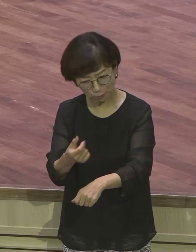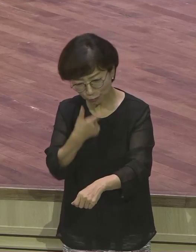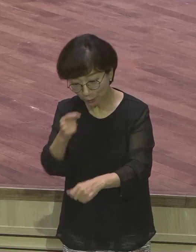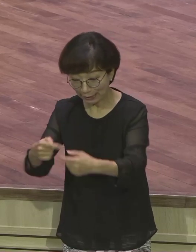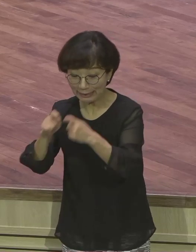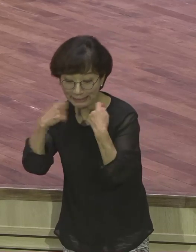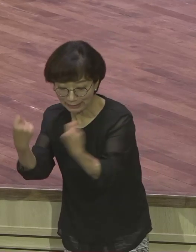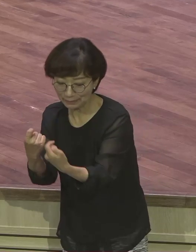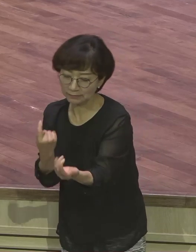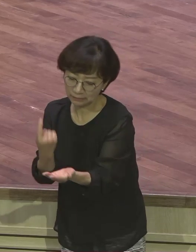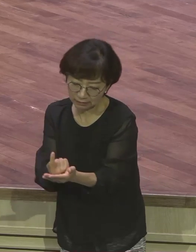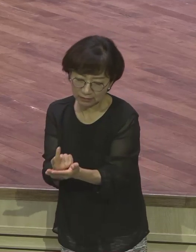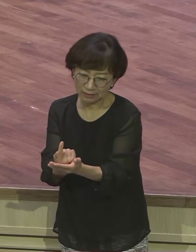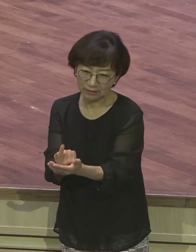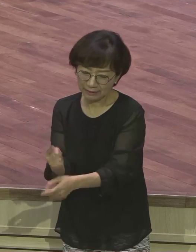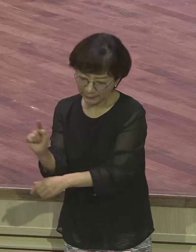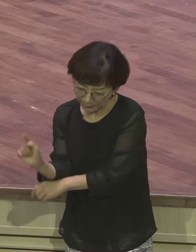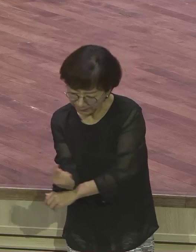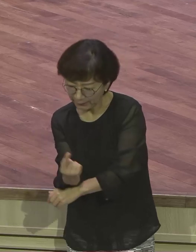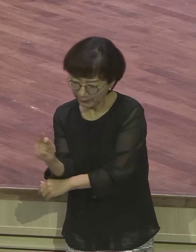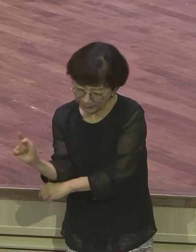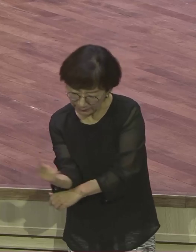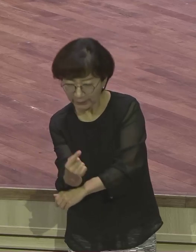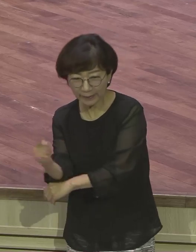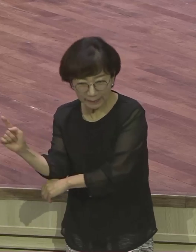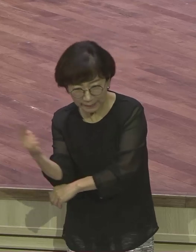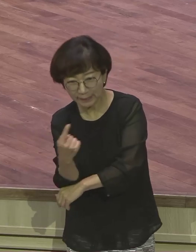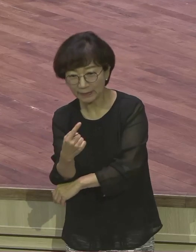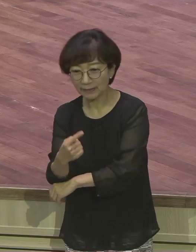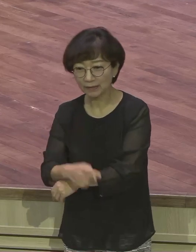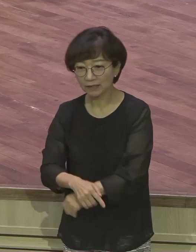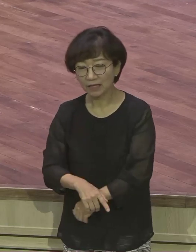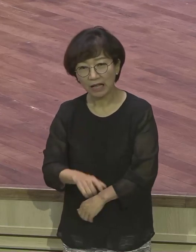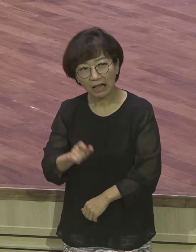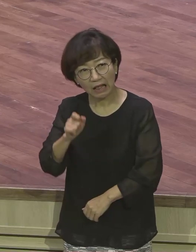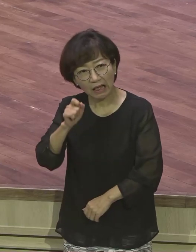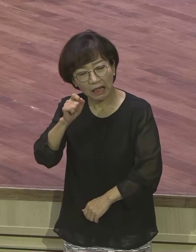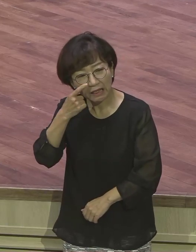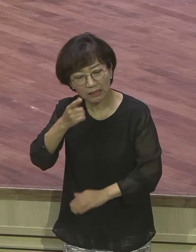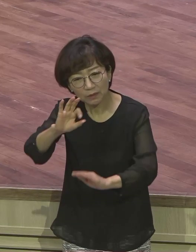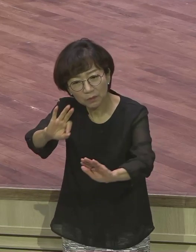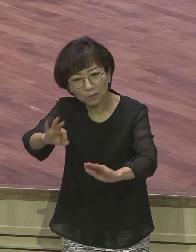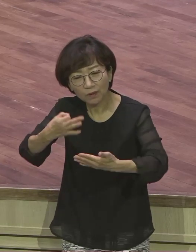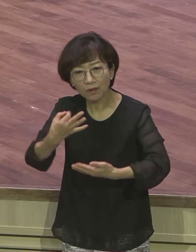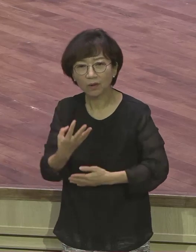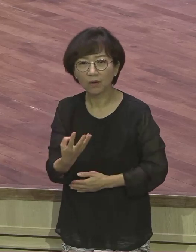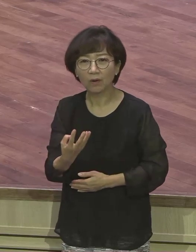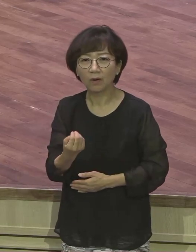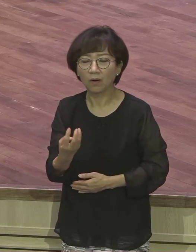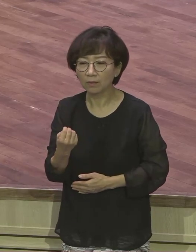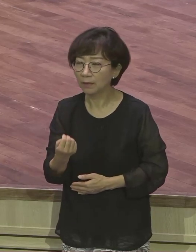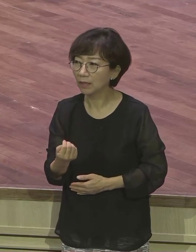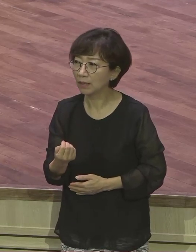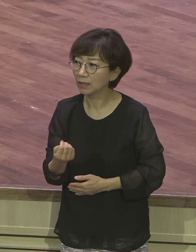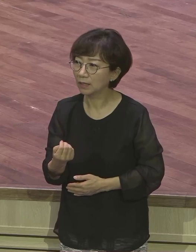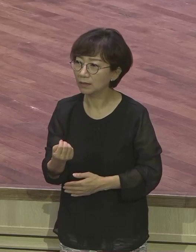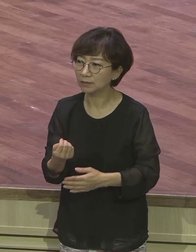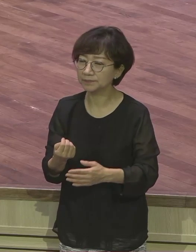그냥 고생하고 한 달에 월급 받는데 100만 원 우리나라 돈 100만 원 100만 원 아이 둘이 식구가 넷이잖아요.